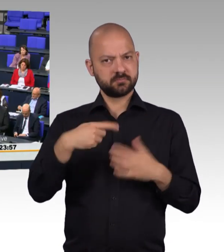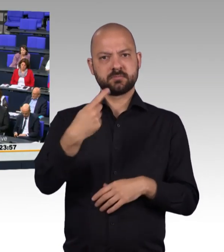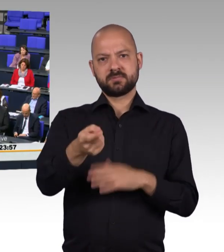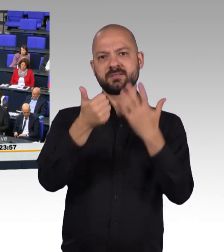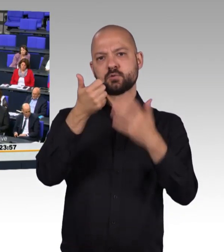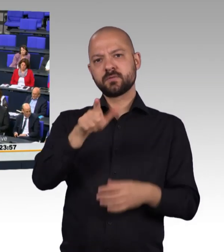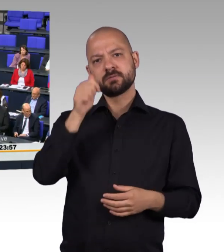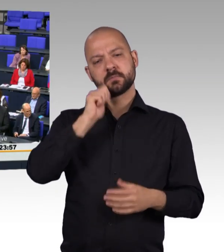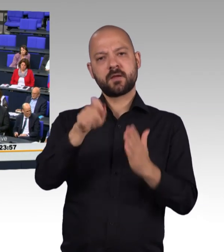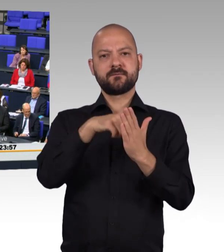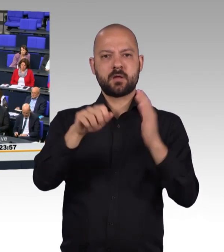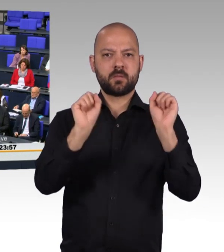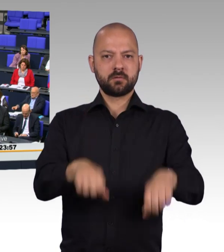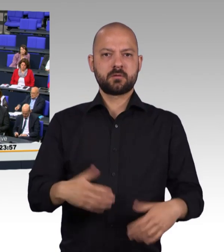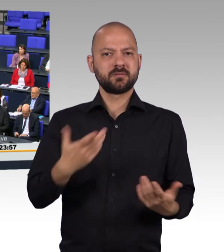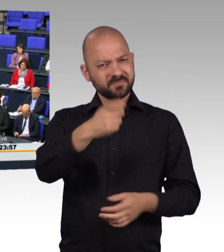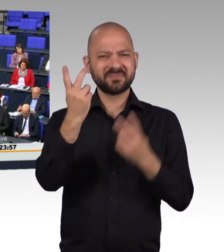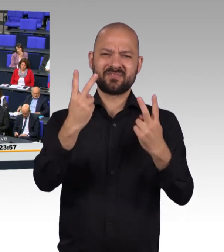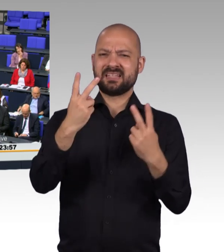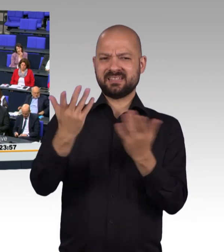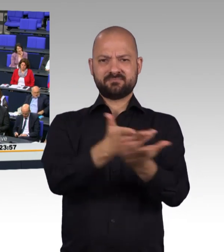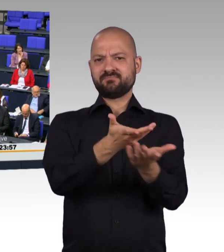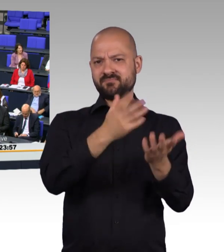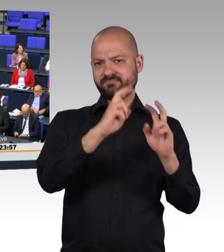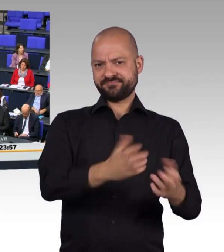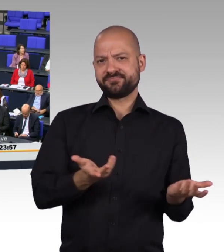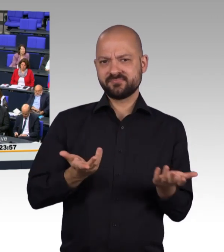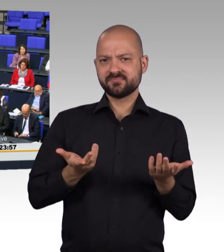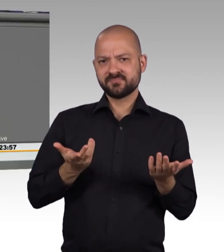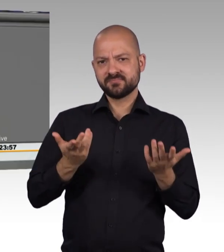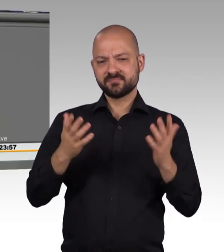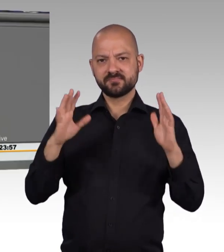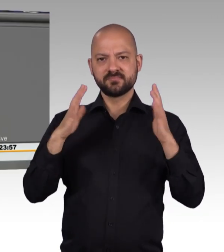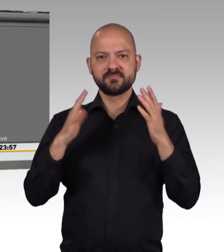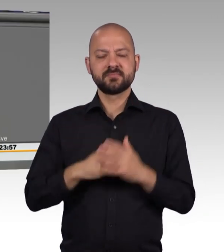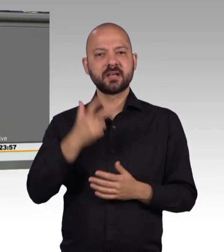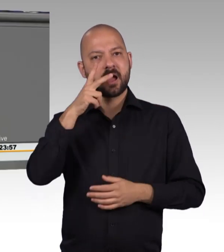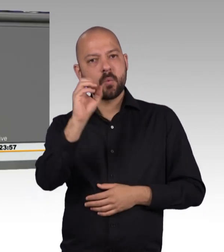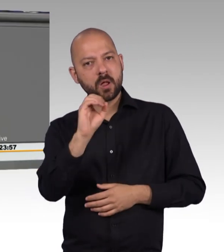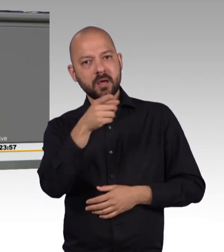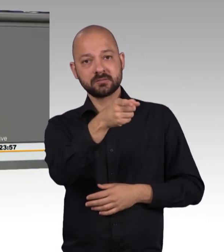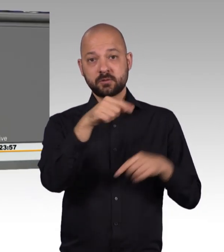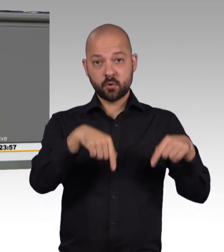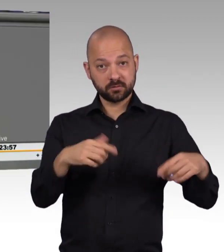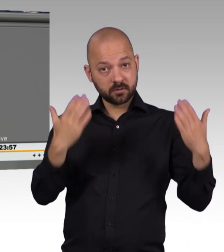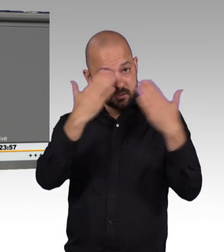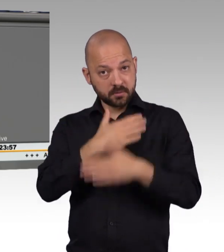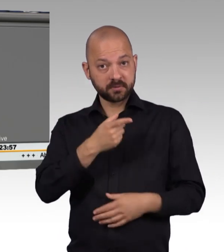Sie sich mal auseinandersetzen. Und, Herr Oehlers, da kommen Sie heute Abend auch noch mit der Venedig-Kommission. Wissen Sie was? Darüber hat das